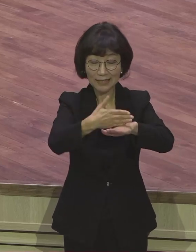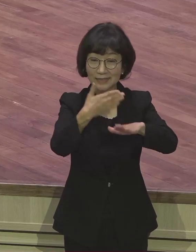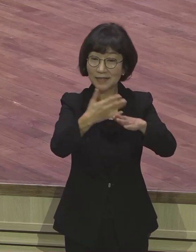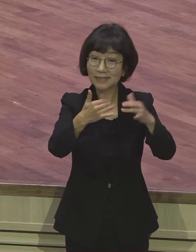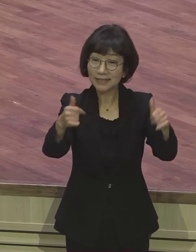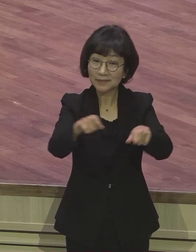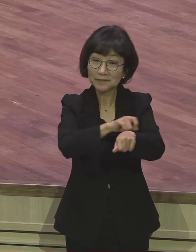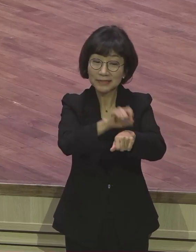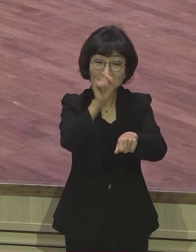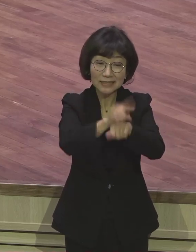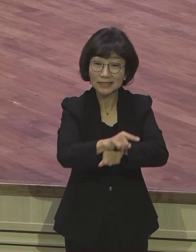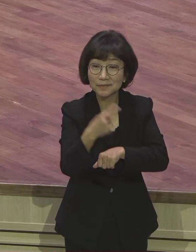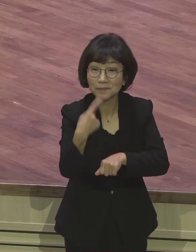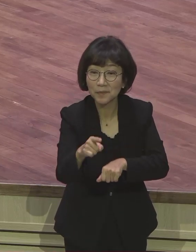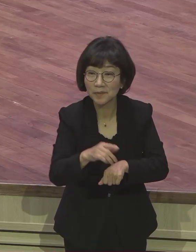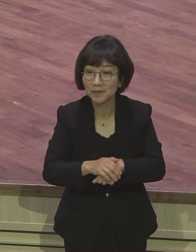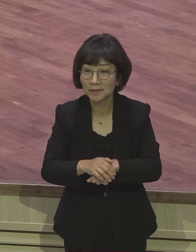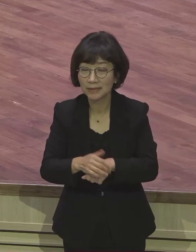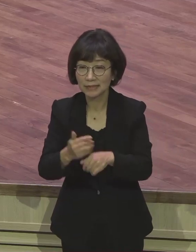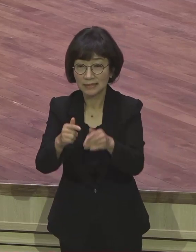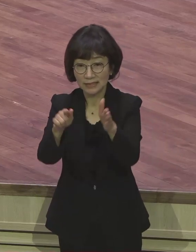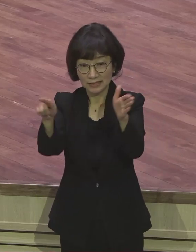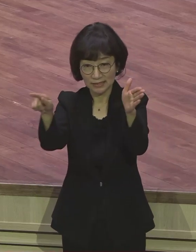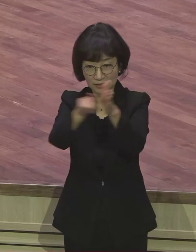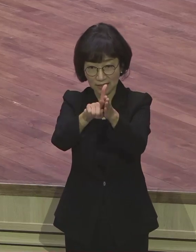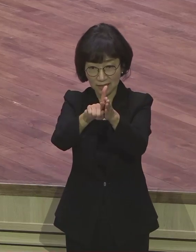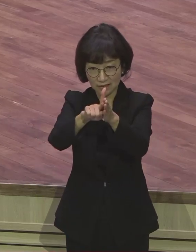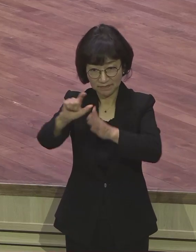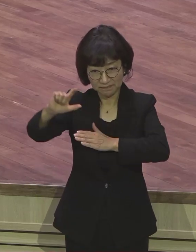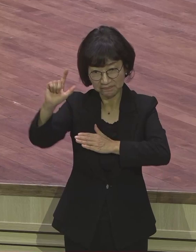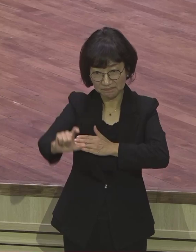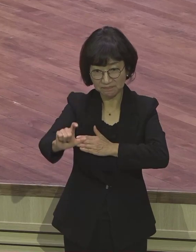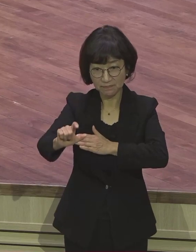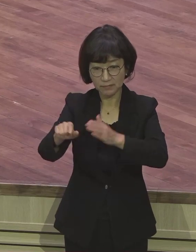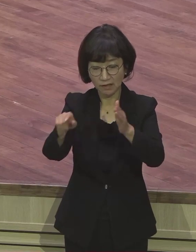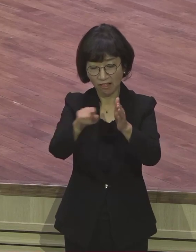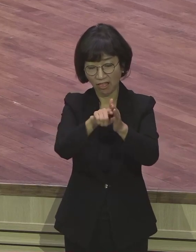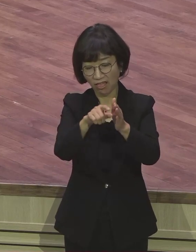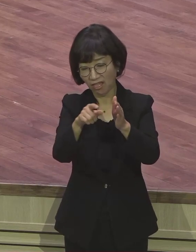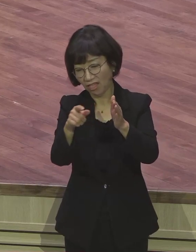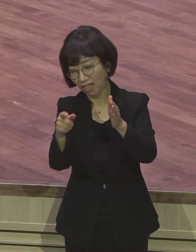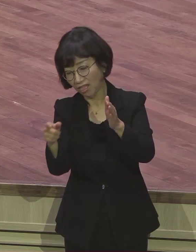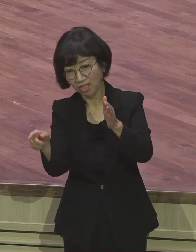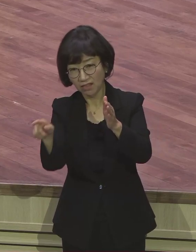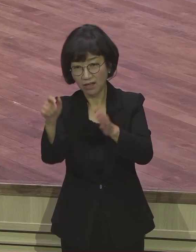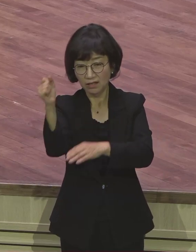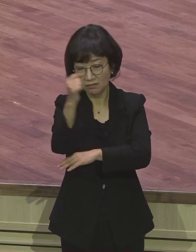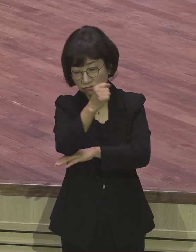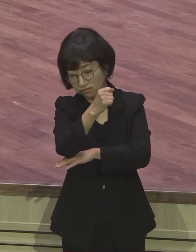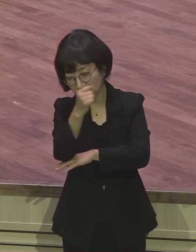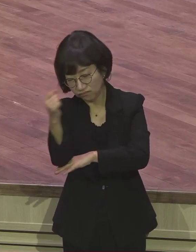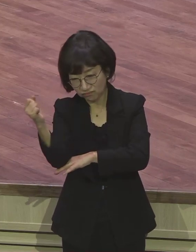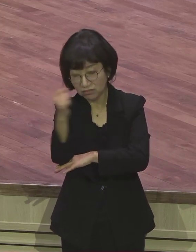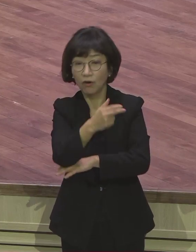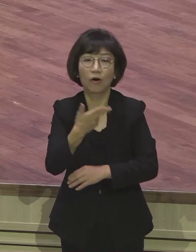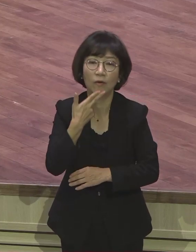신앙에 흔들리지 않아요. 내 자리에 여전하지 않아요. 내 자존심 그런데